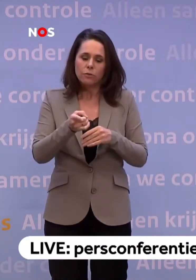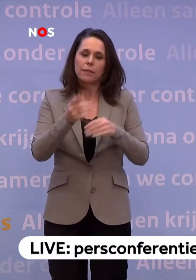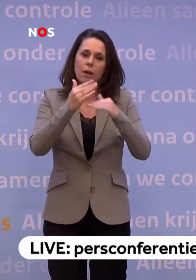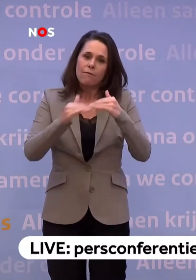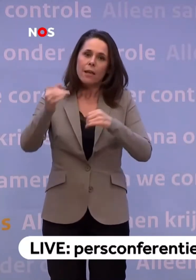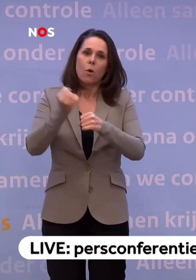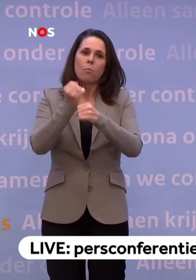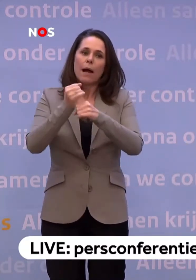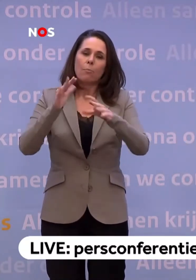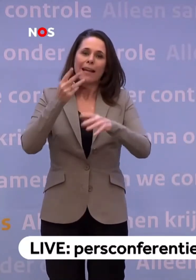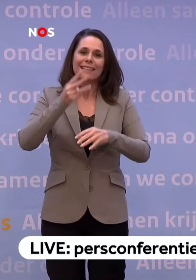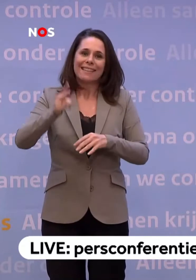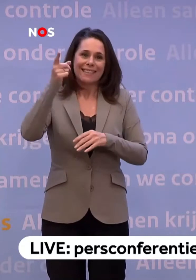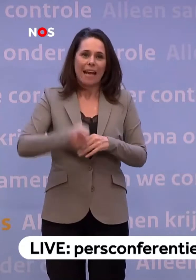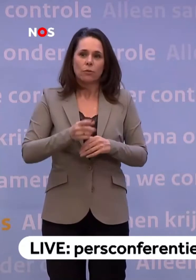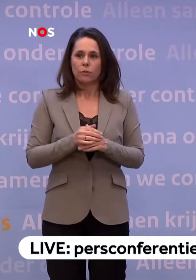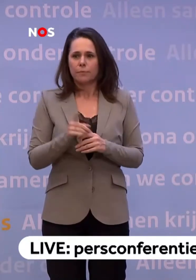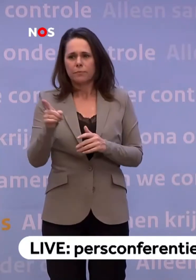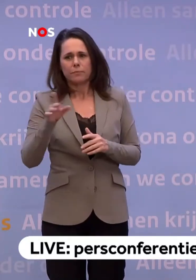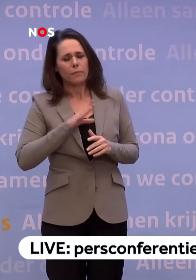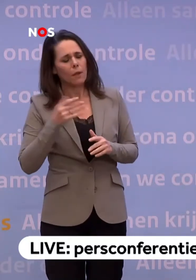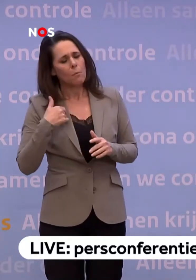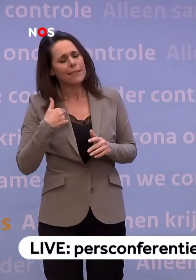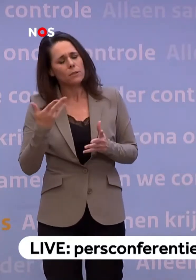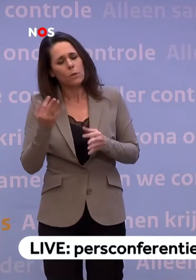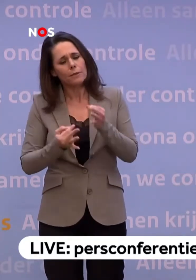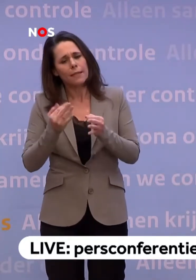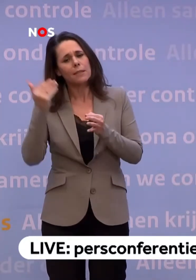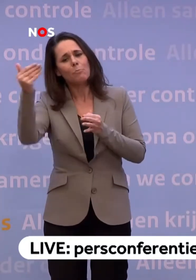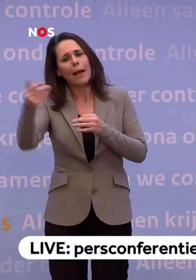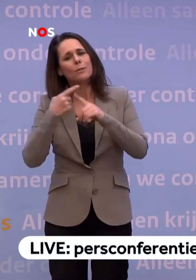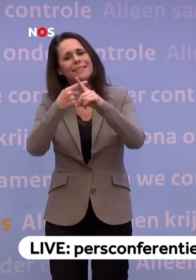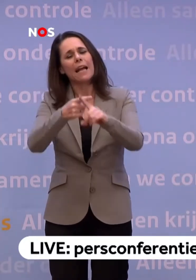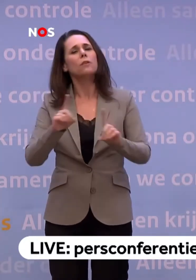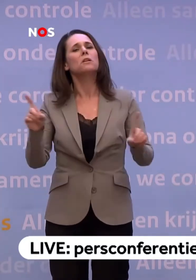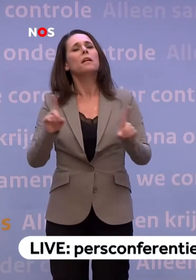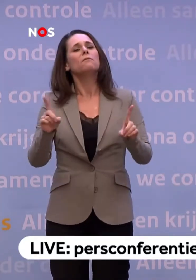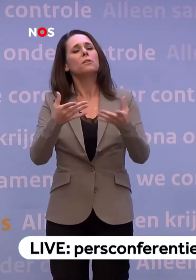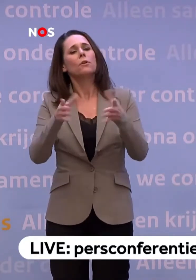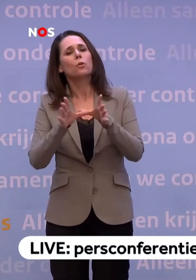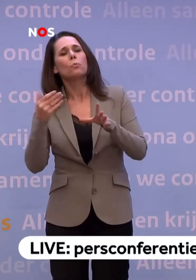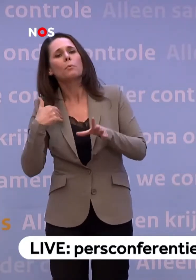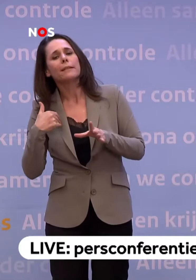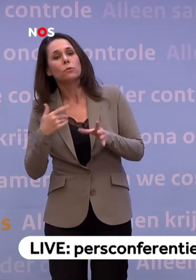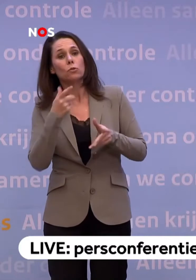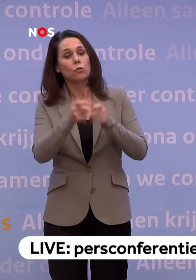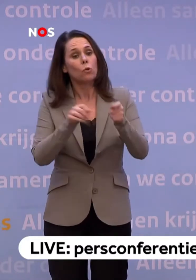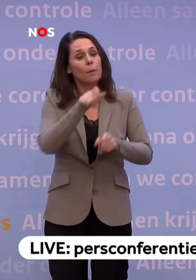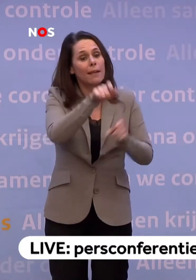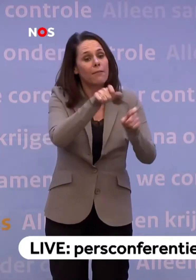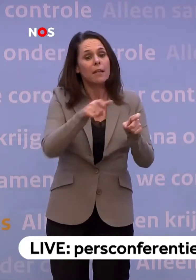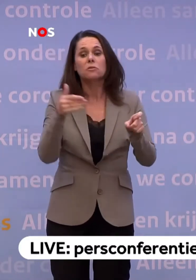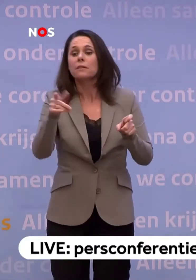opbouwen naar tegen de 30.000. Ja, u had het ook over mensen testen buiten de ziekenhuizen. Aan wat voor groepen mensen moeten we dan denken... ...die na die zorgmedewerkers aan de beurt zijn?